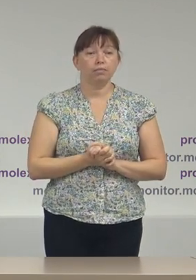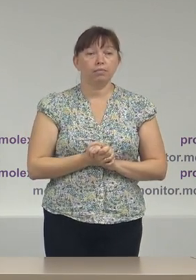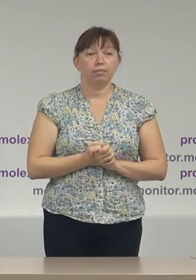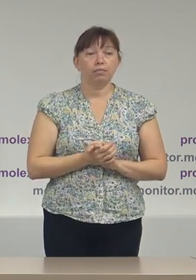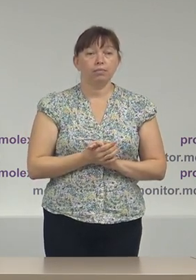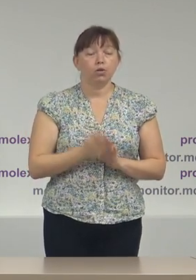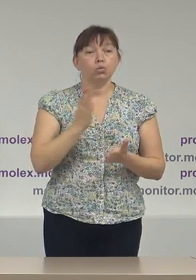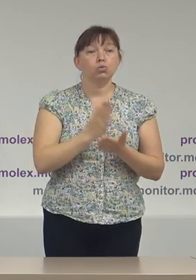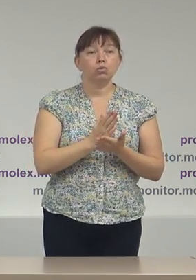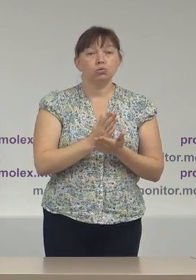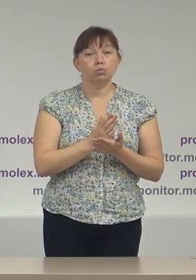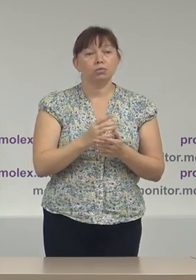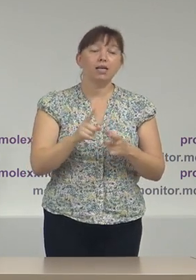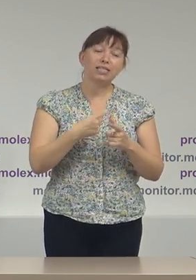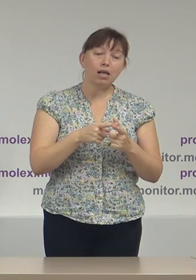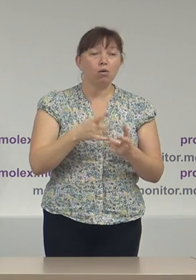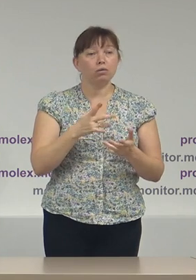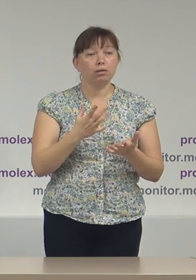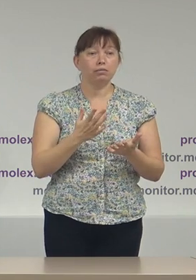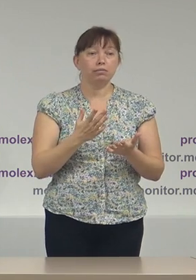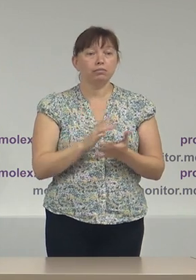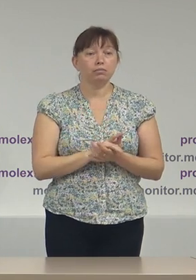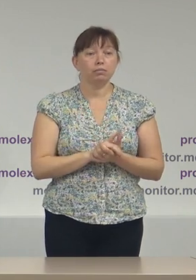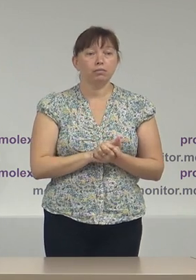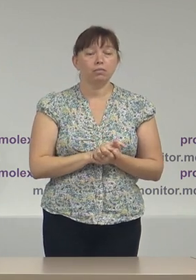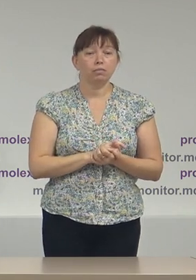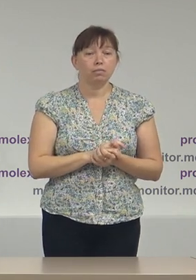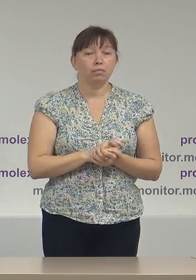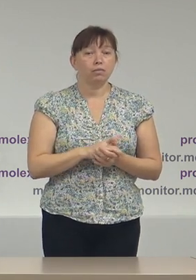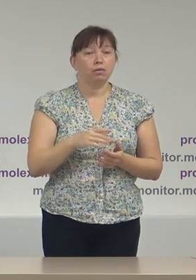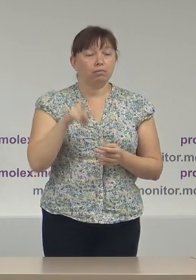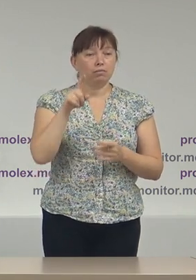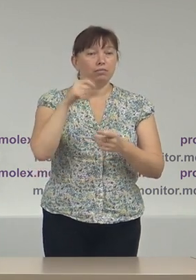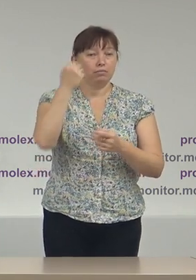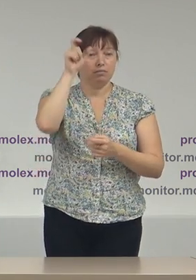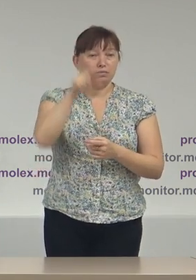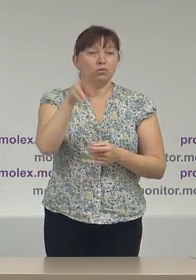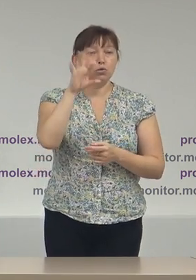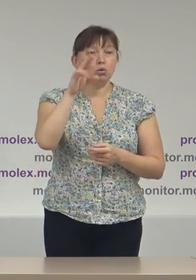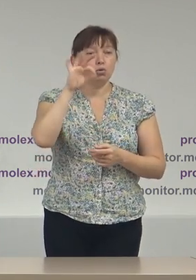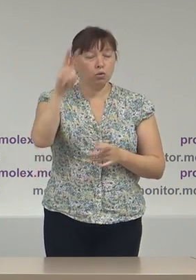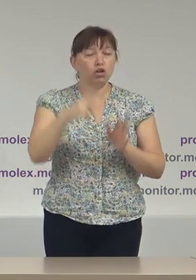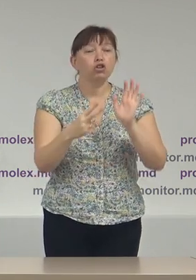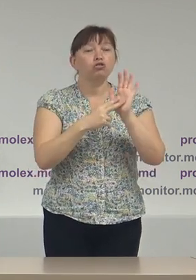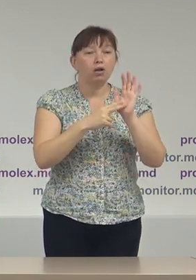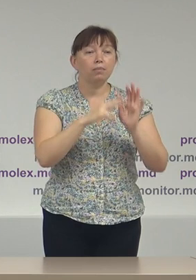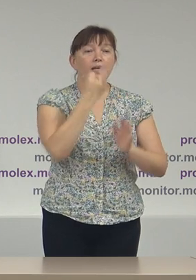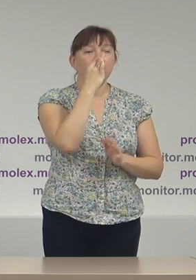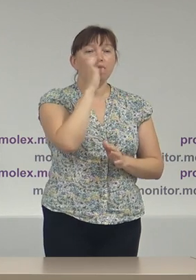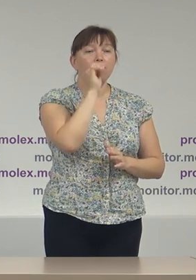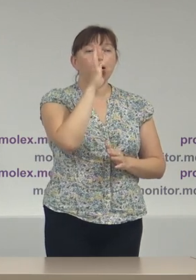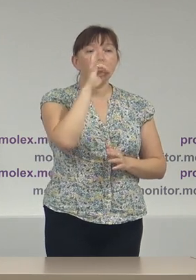sunt sau vizează pe domnul Dodon șapte situații Violeta Ivanov